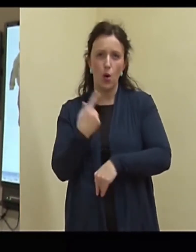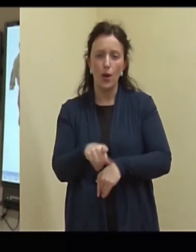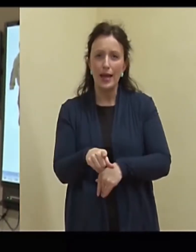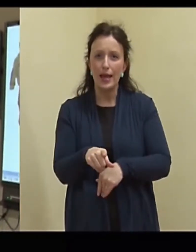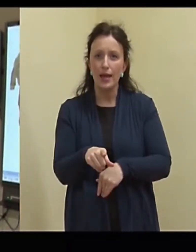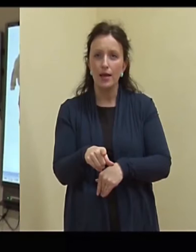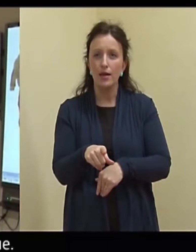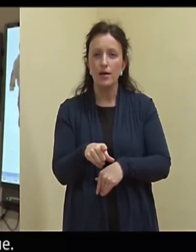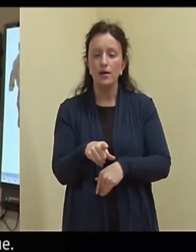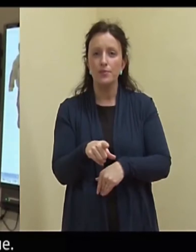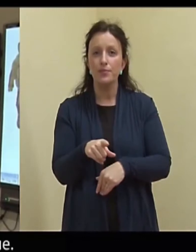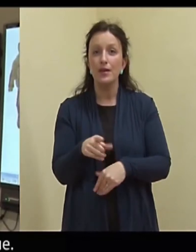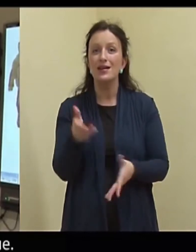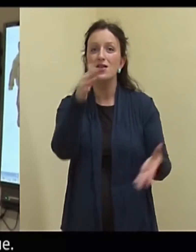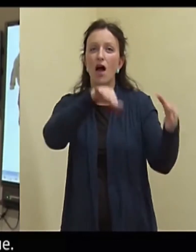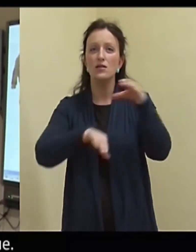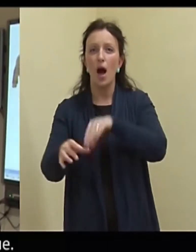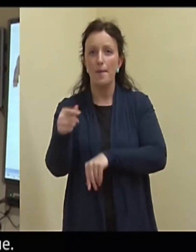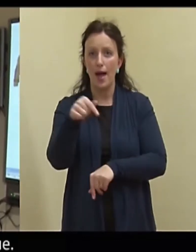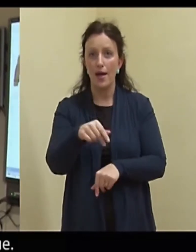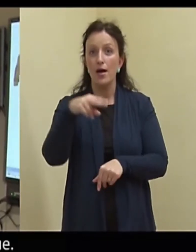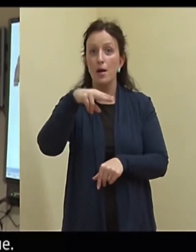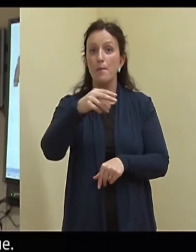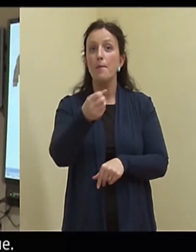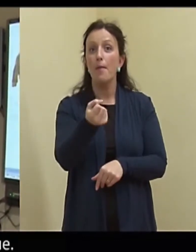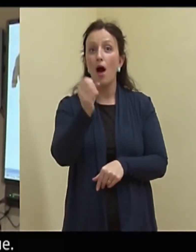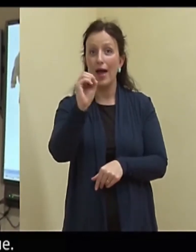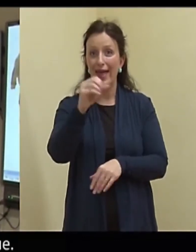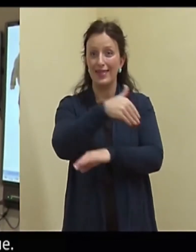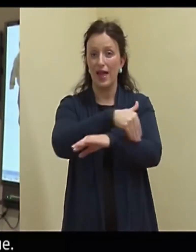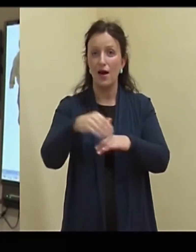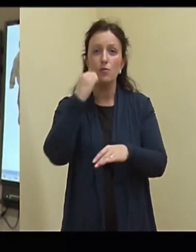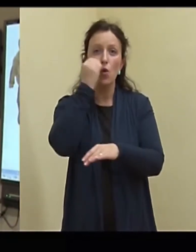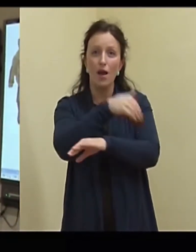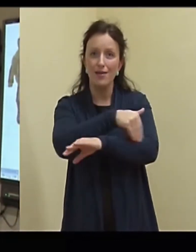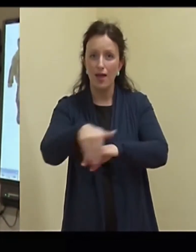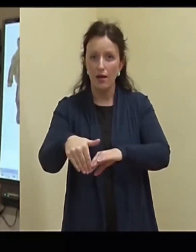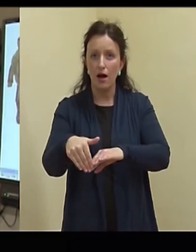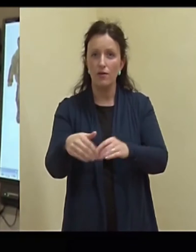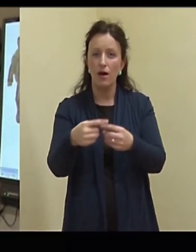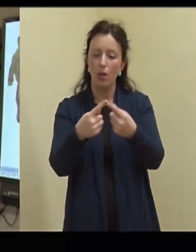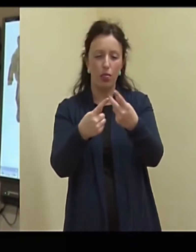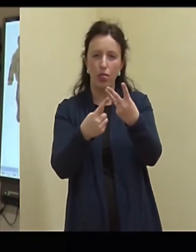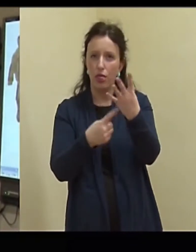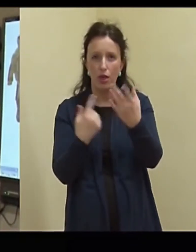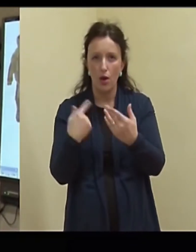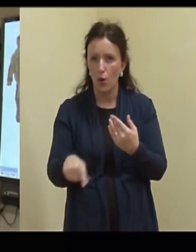Lasnamäe, Pae tänav, Punane tänav, seal oli neid ridamisi.